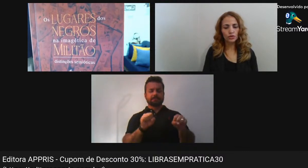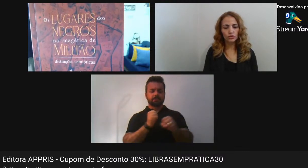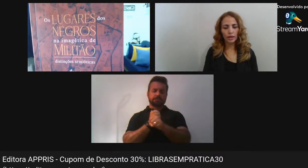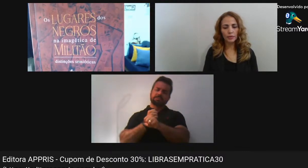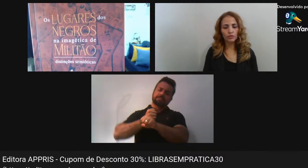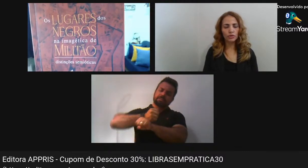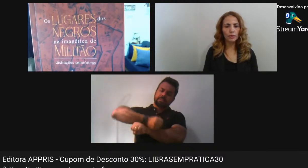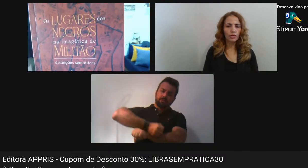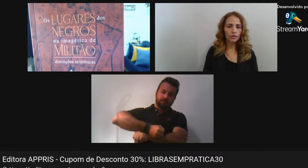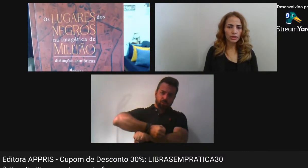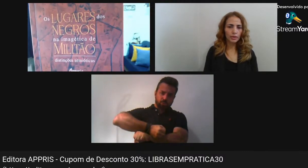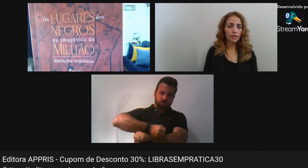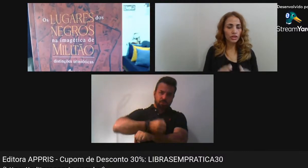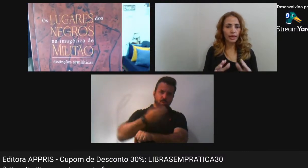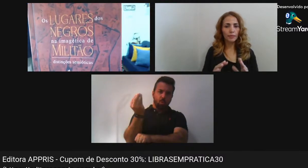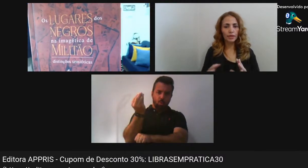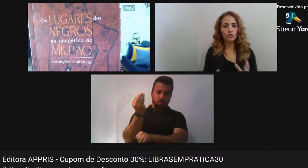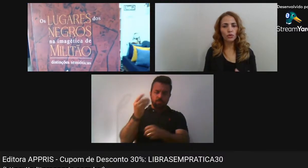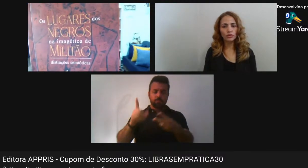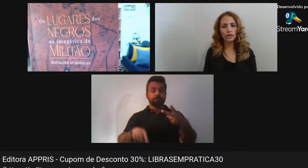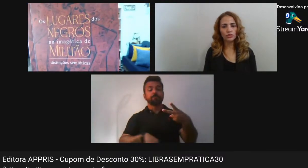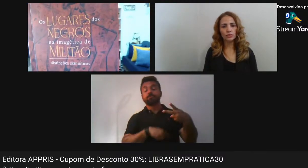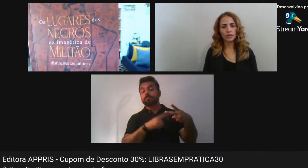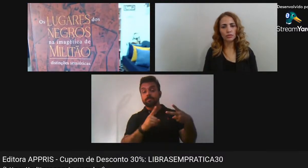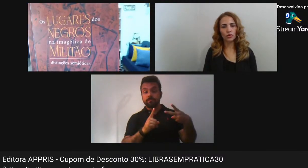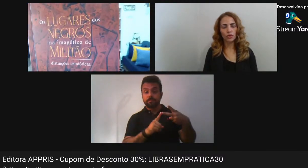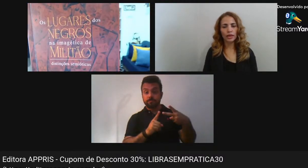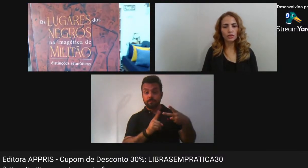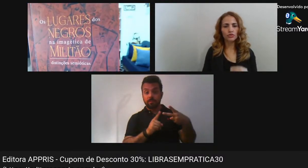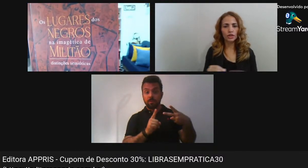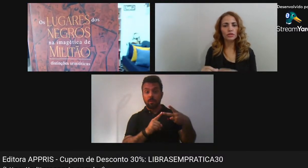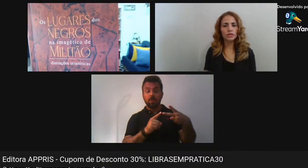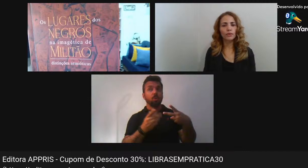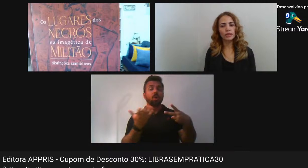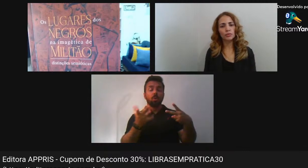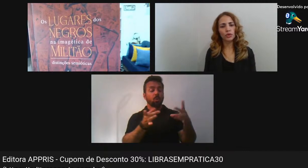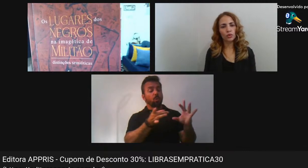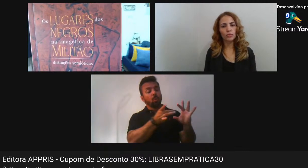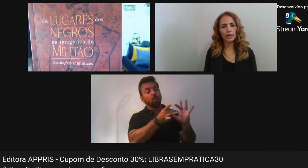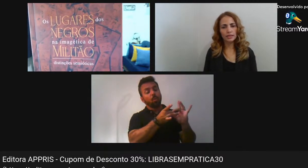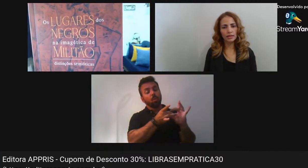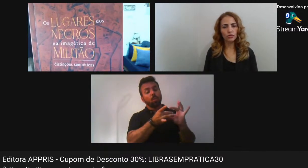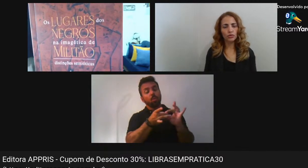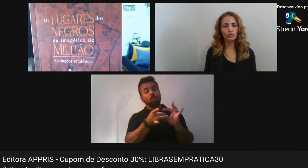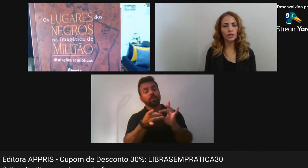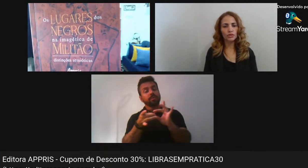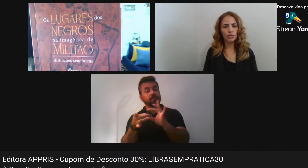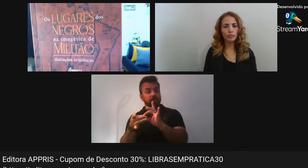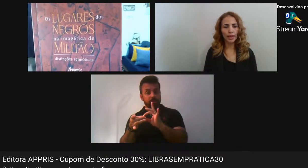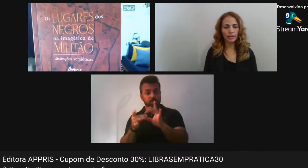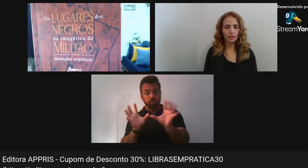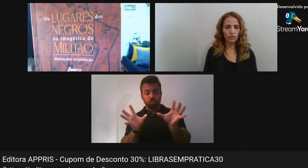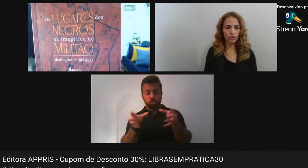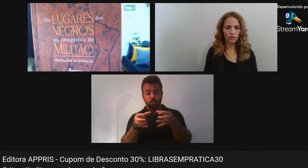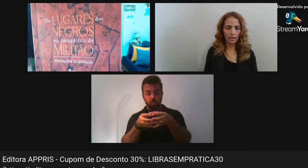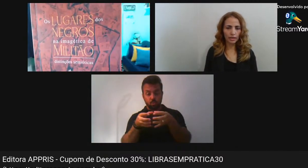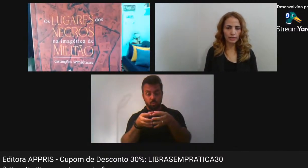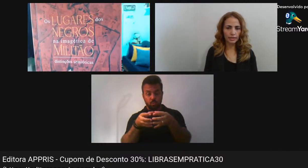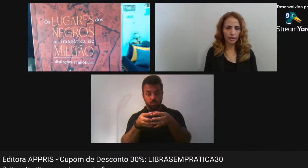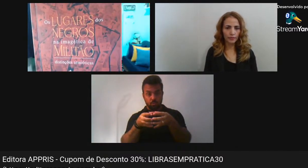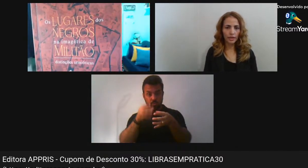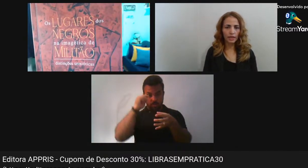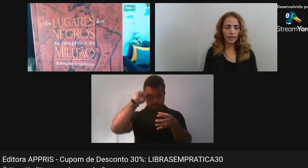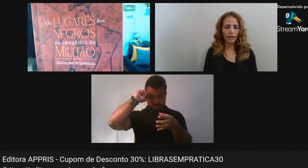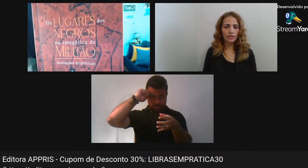No segundo capítulo Eu trabalho com a interpretante Que é apenas O contexto mesmo Esses sujeitos Estão ali Por alguma razão Que o contexto Impele esses sujeitos